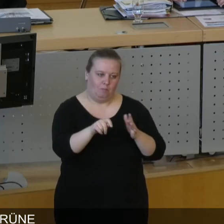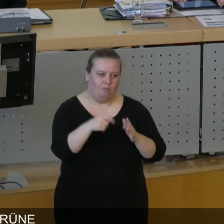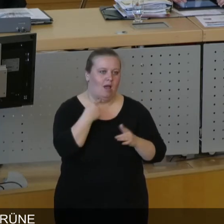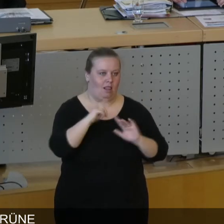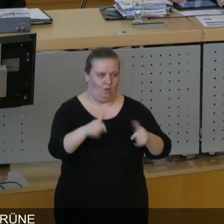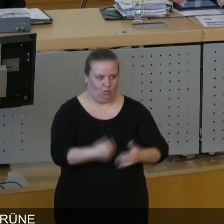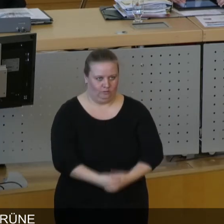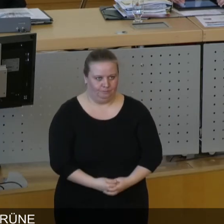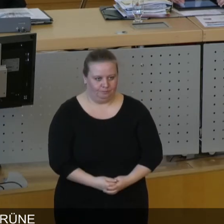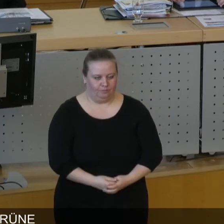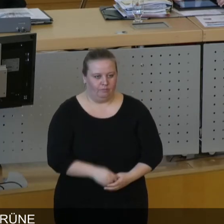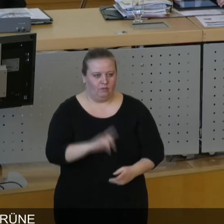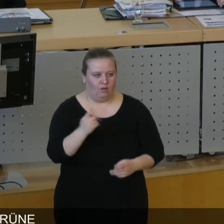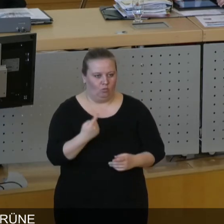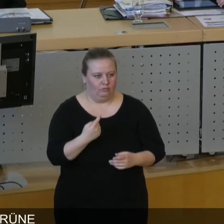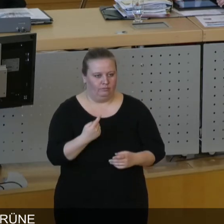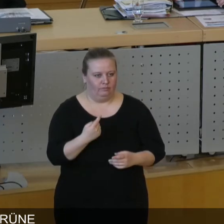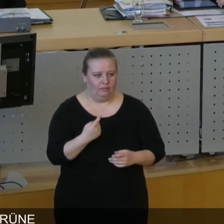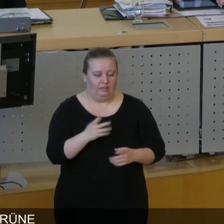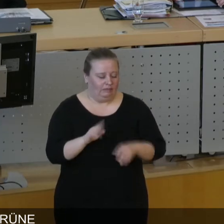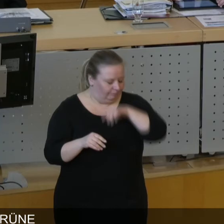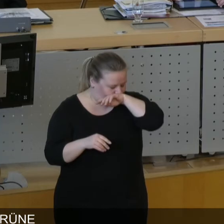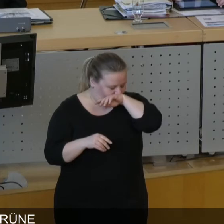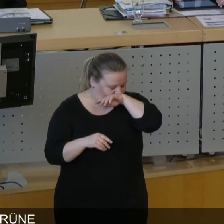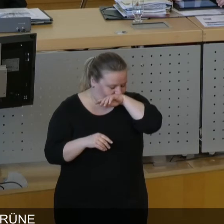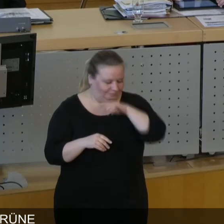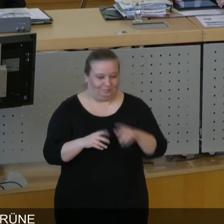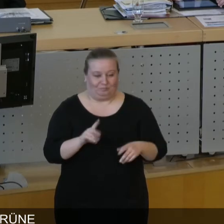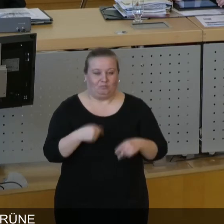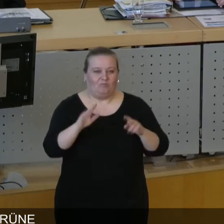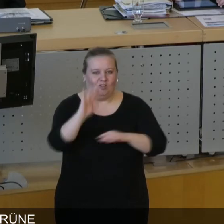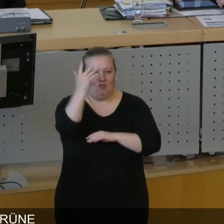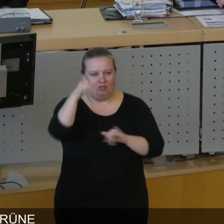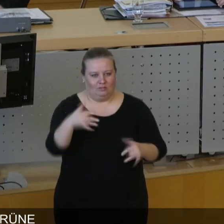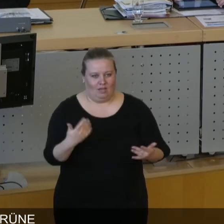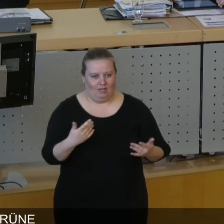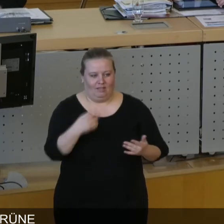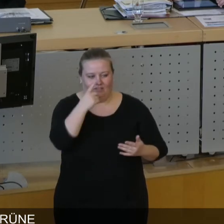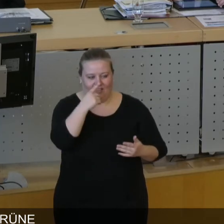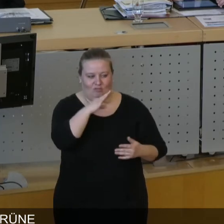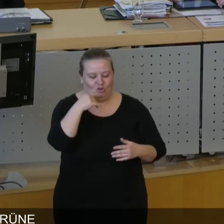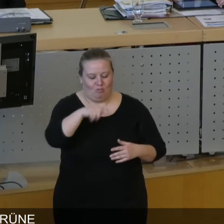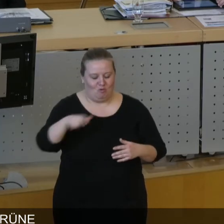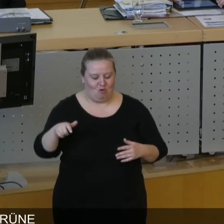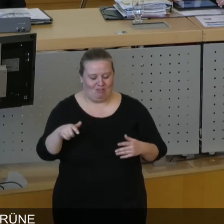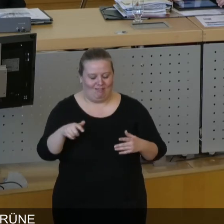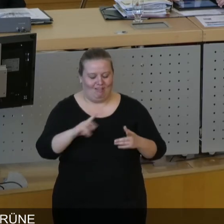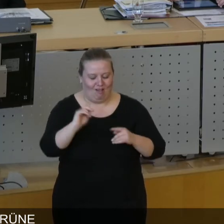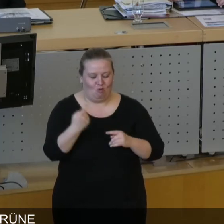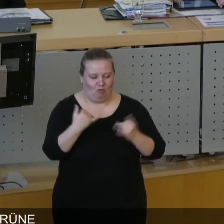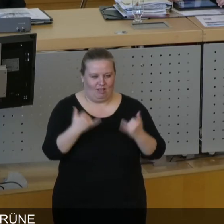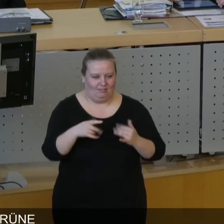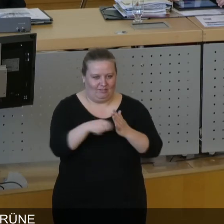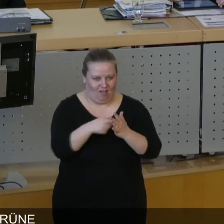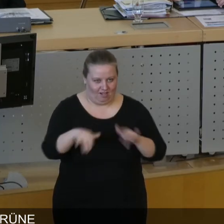stattfindet. Und das ist aus meiner Sicht schon jetzt ein großer Erfolg, wenn ich einfach sehe, wie viele Bürgerinnen und Bürger sich jetzt zur